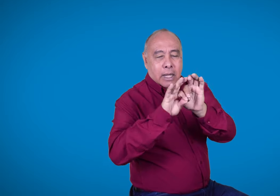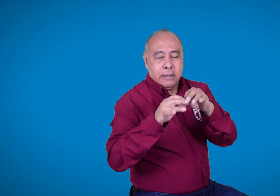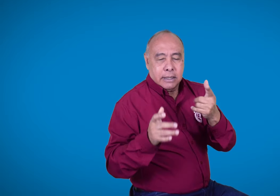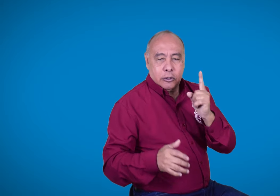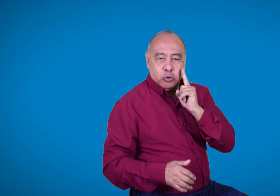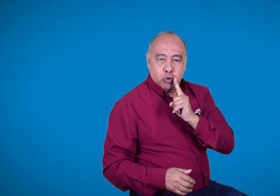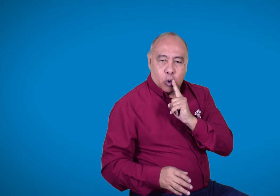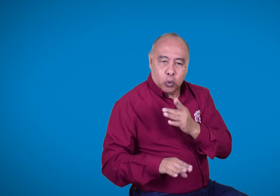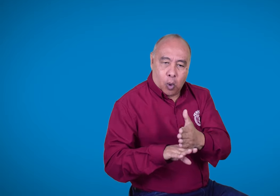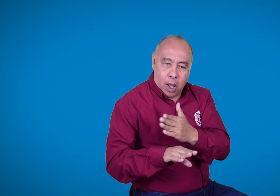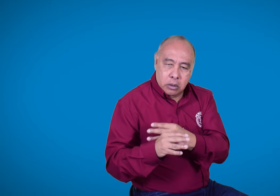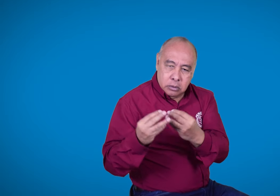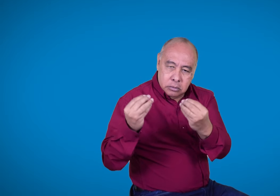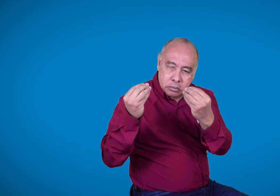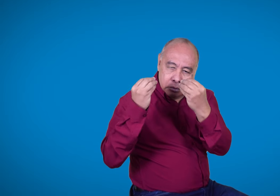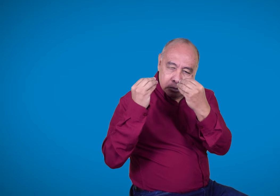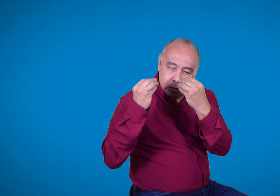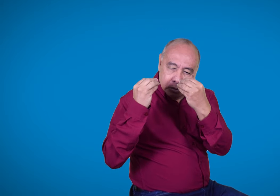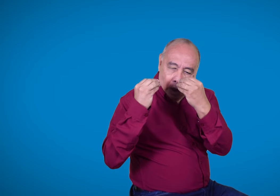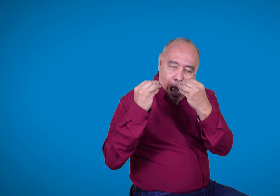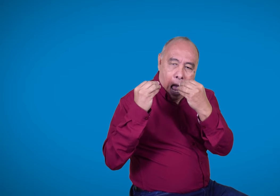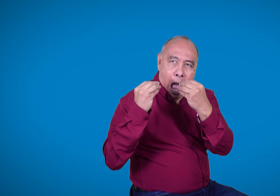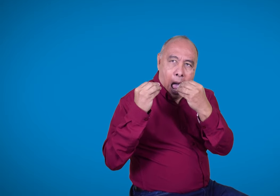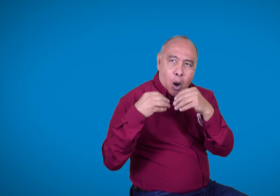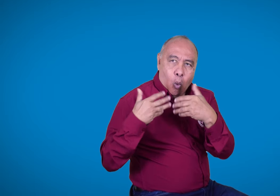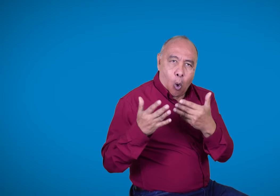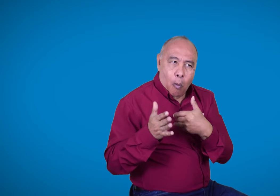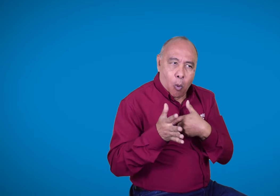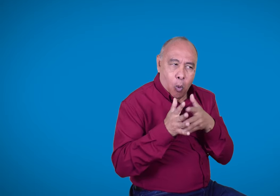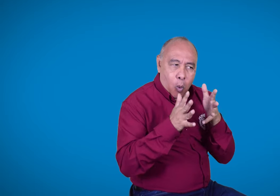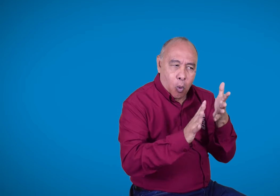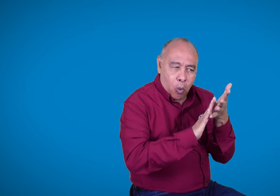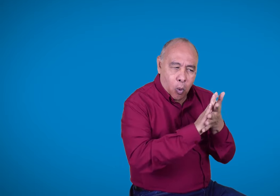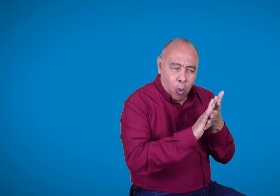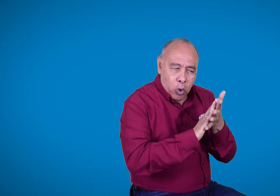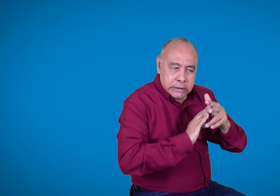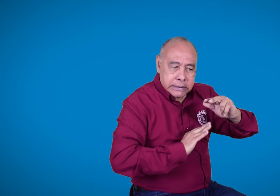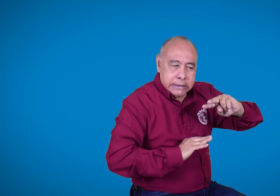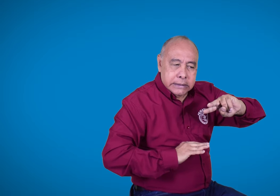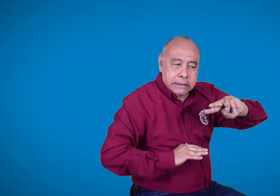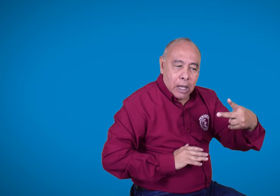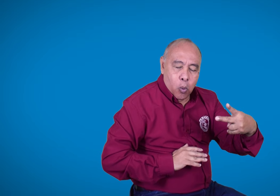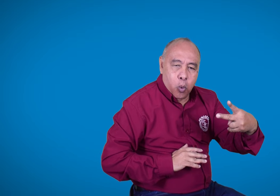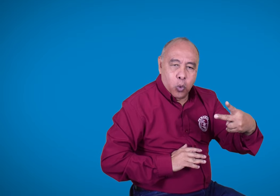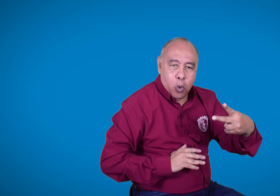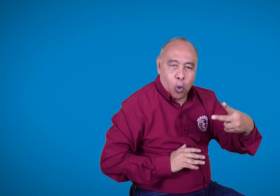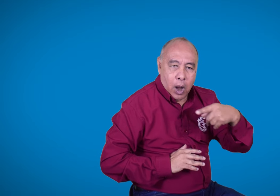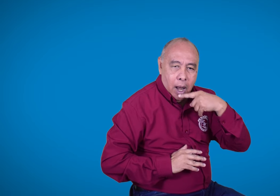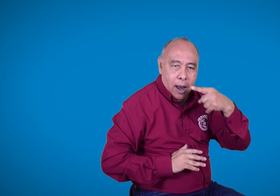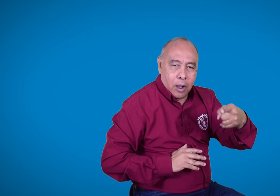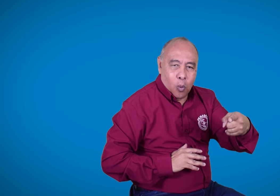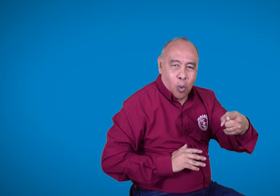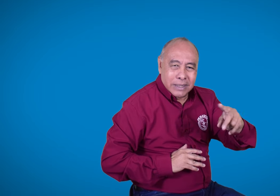previa capacitación en la enseñanza de una segunda lengua que es el caso de los oyentes que están aprendiendo la lengua de señas.